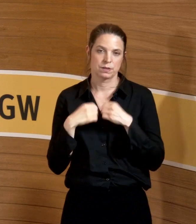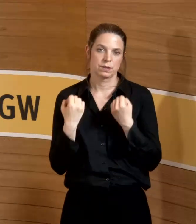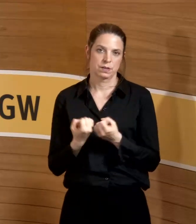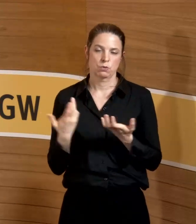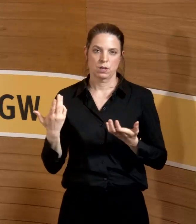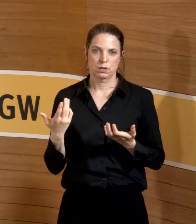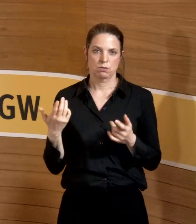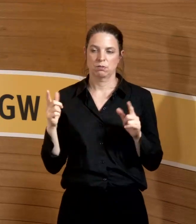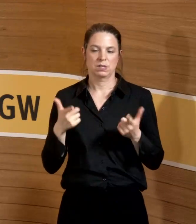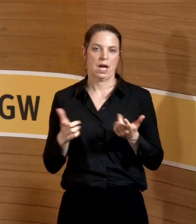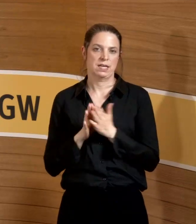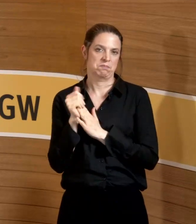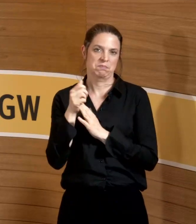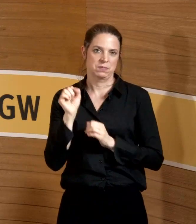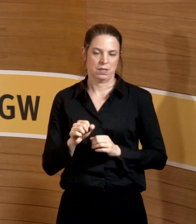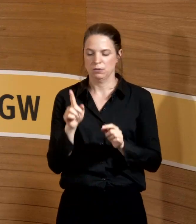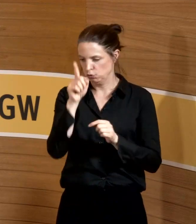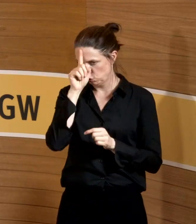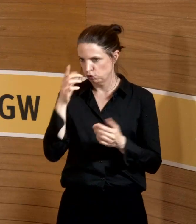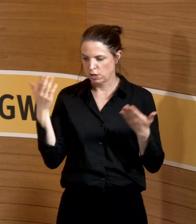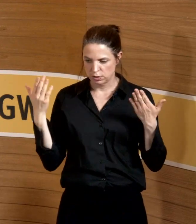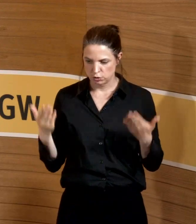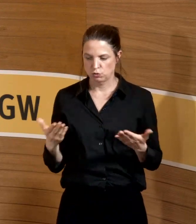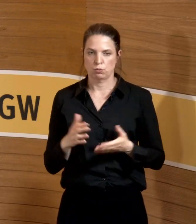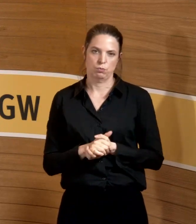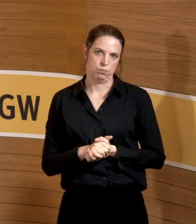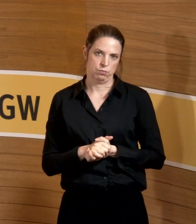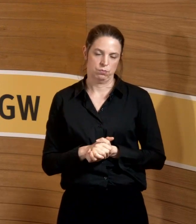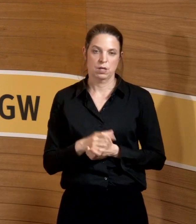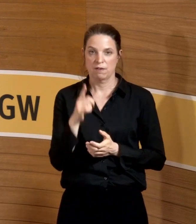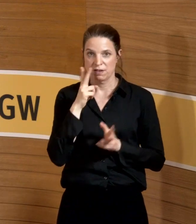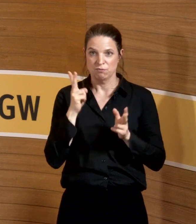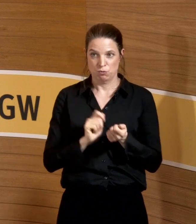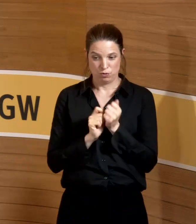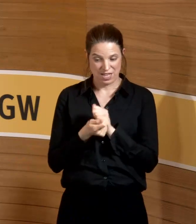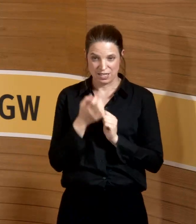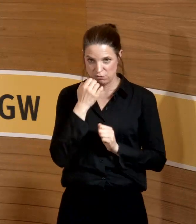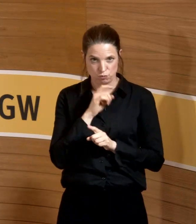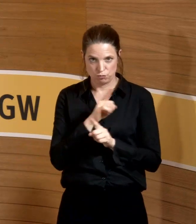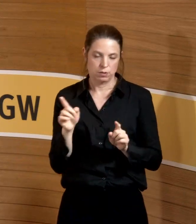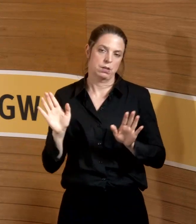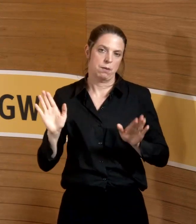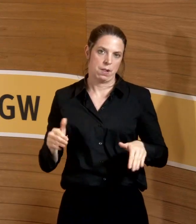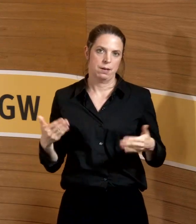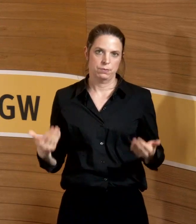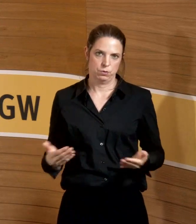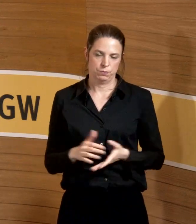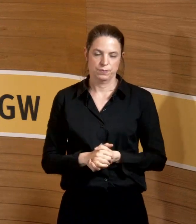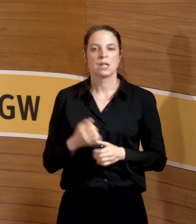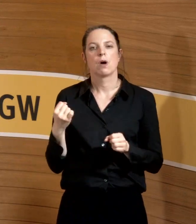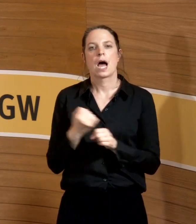keiner ankommt. Die ist in Deutschland so und wenn ich grundlegend was geändert werden möchte, bleibt es auch so. Wir haben eben die